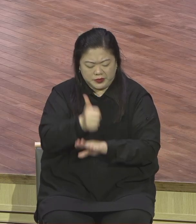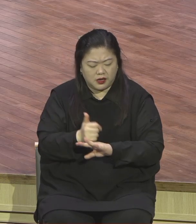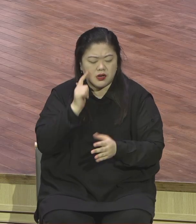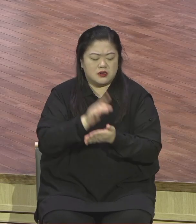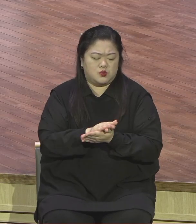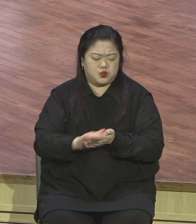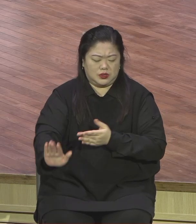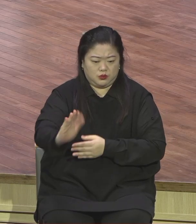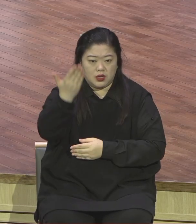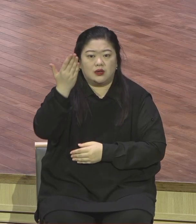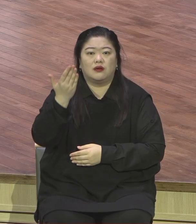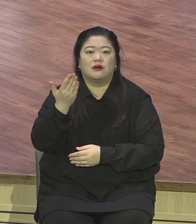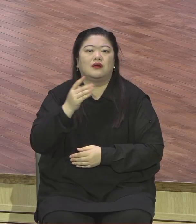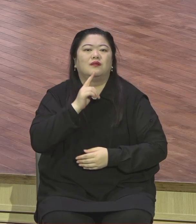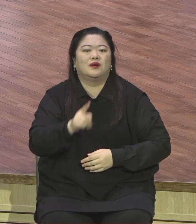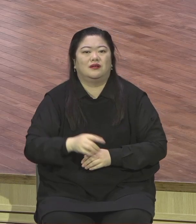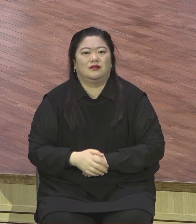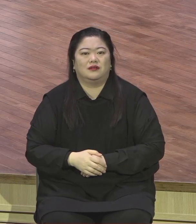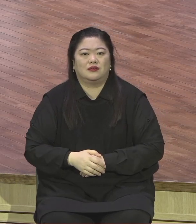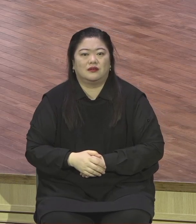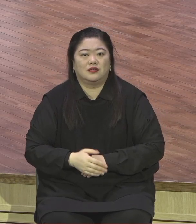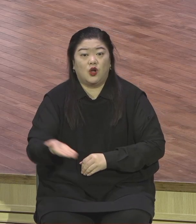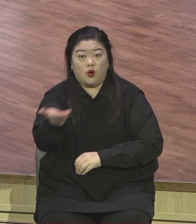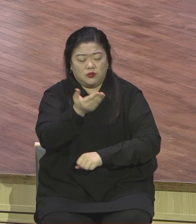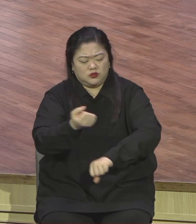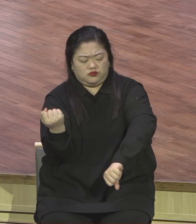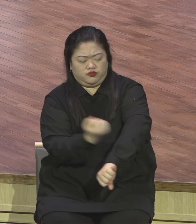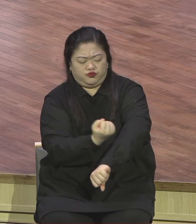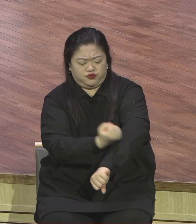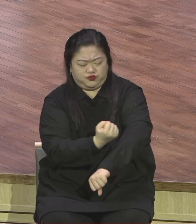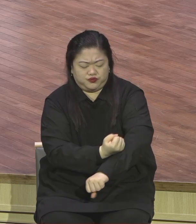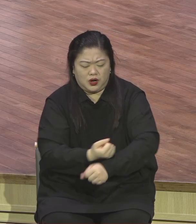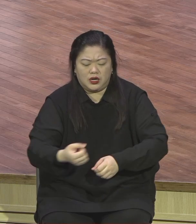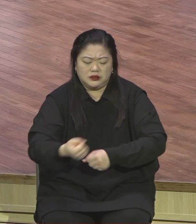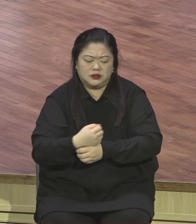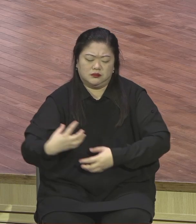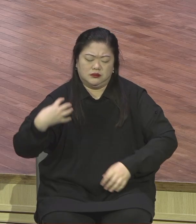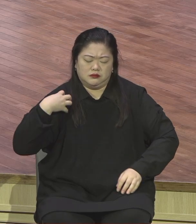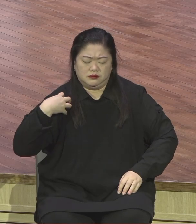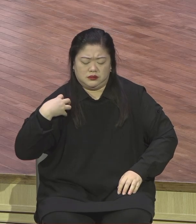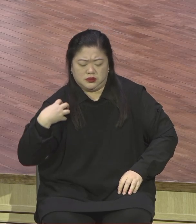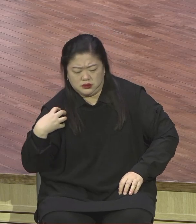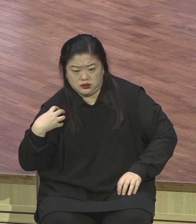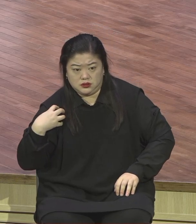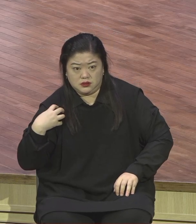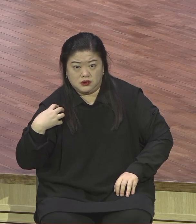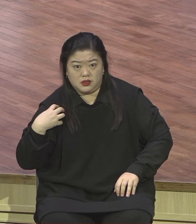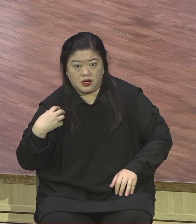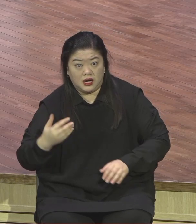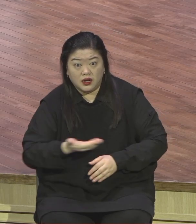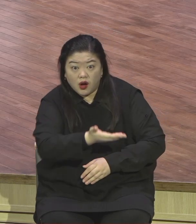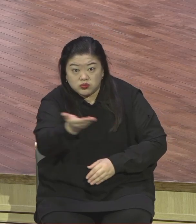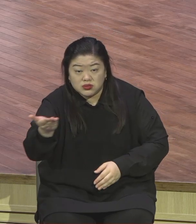무거운 짐진 자들아 다 내겨로란 내가 너희를 쉬게 하리라.